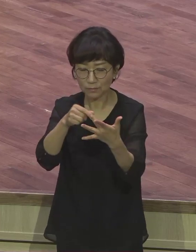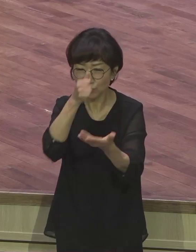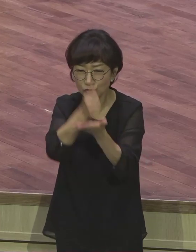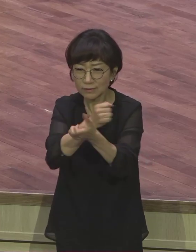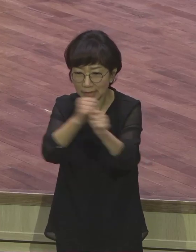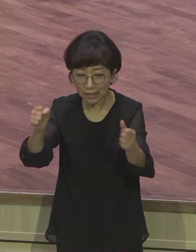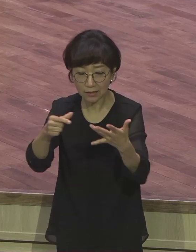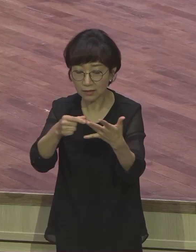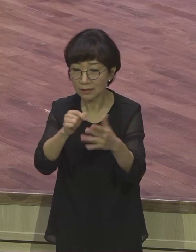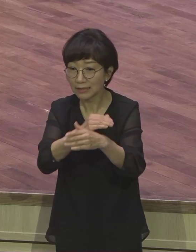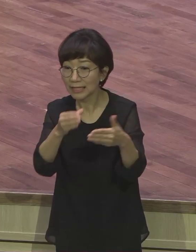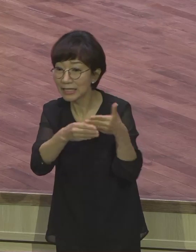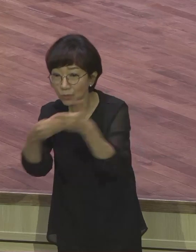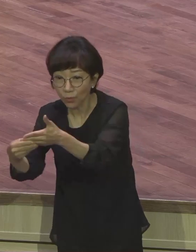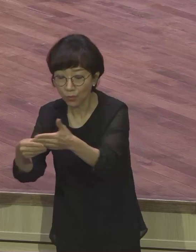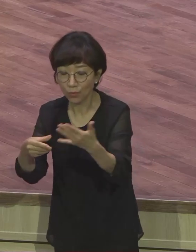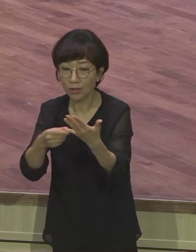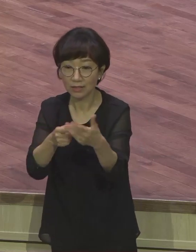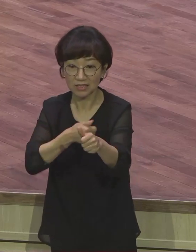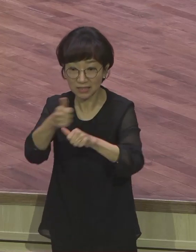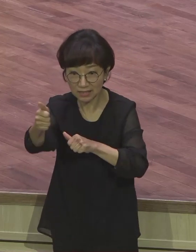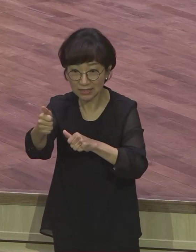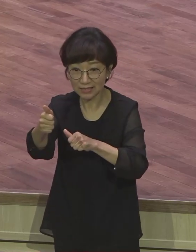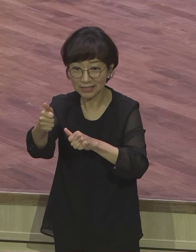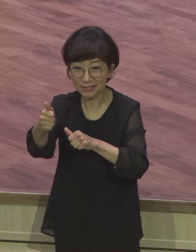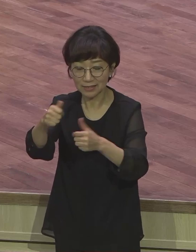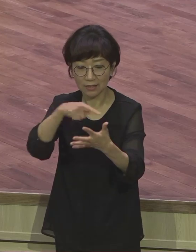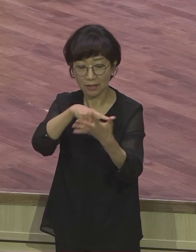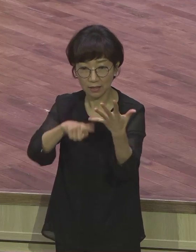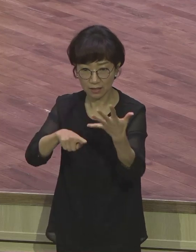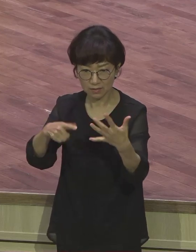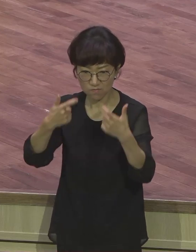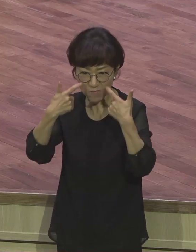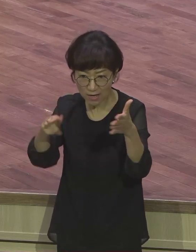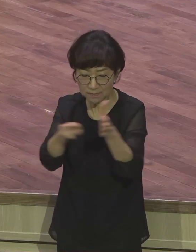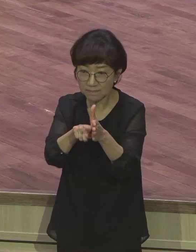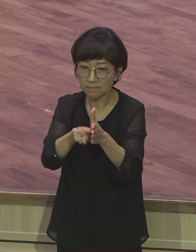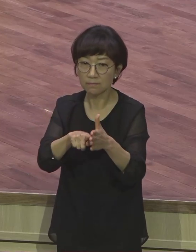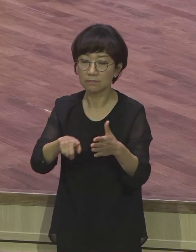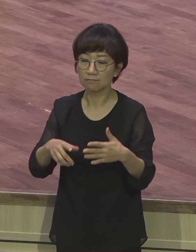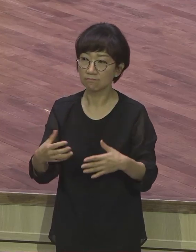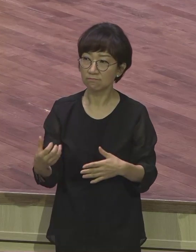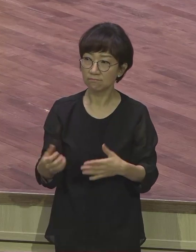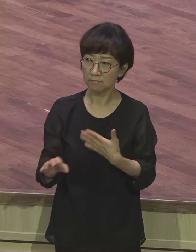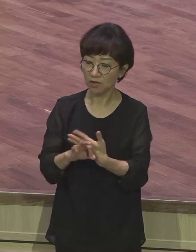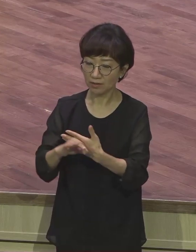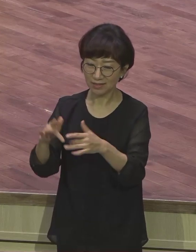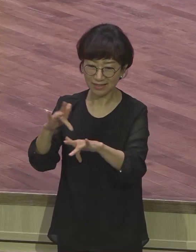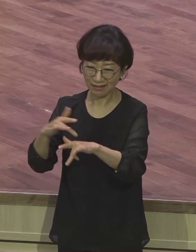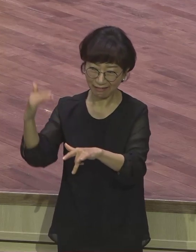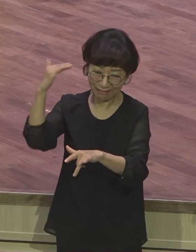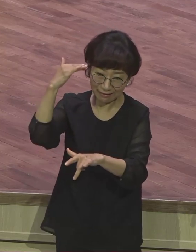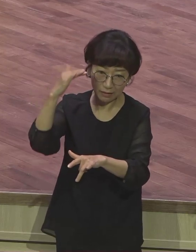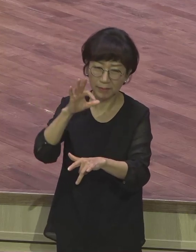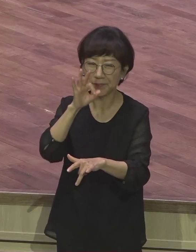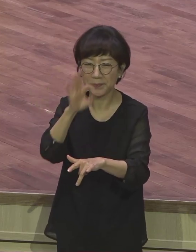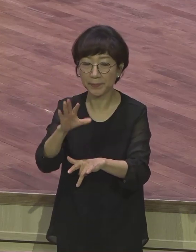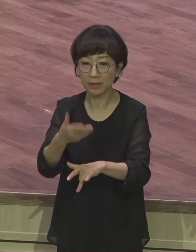확신이 없는 사람 성리에 확신이 없는 사람 이런 사람을 건드리요. 확신이 없어요. 예수를 믿어도